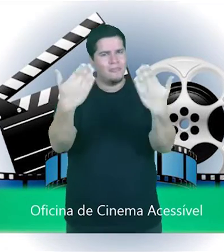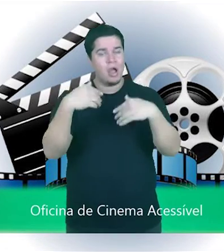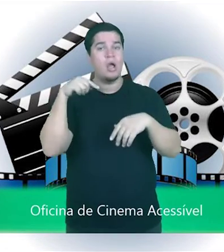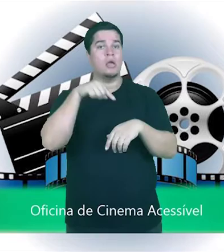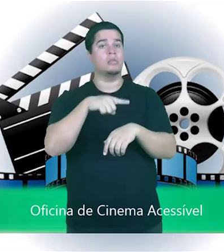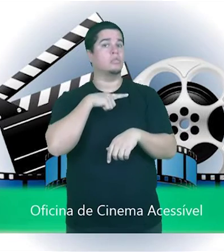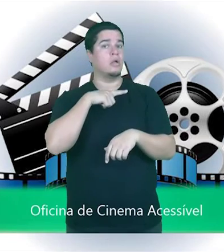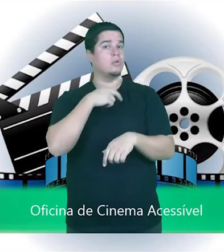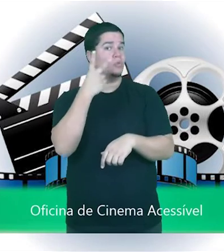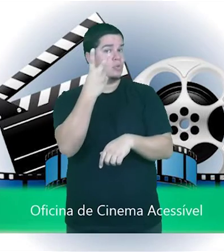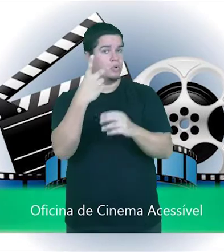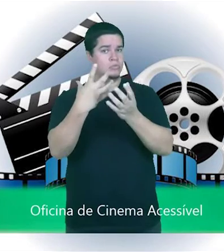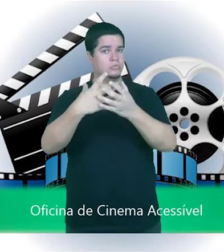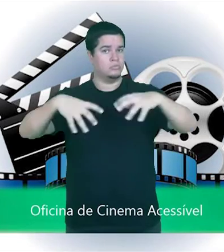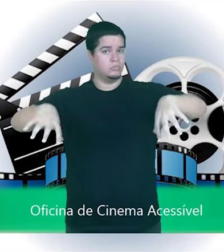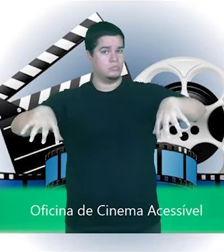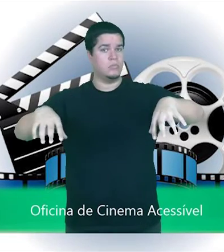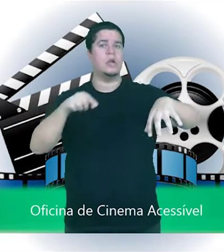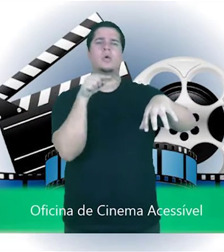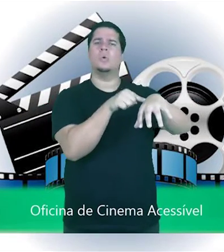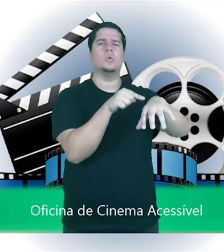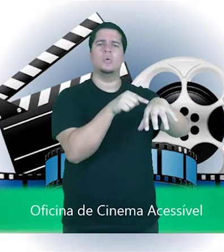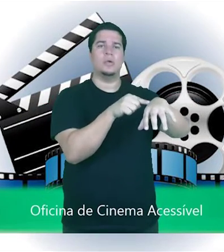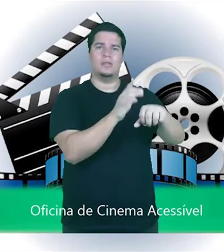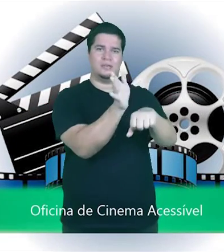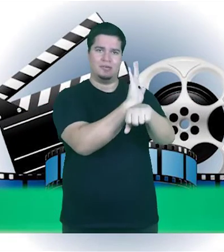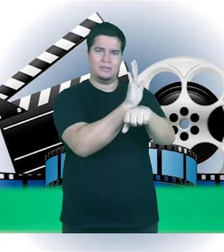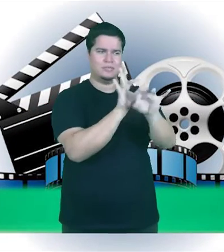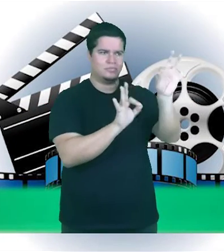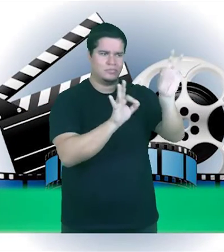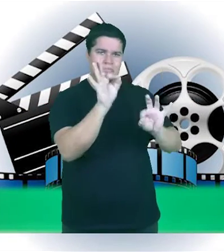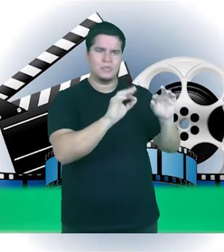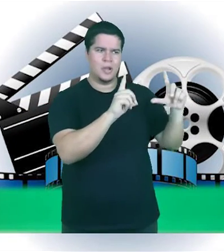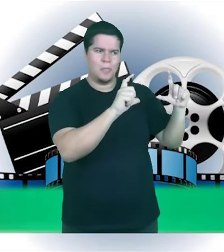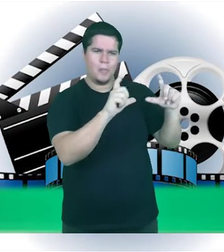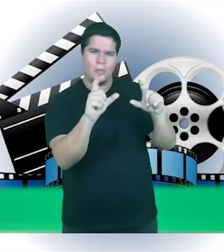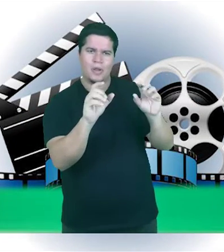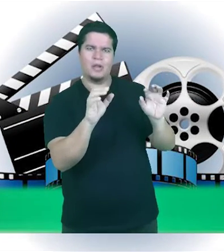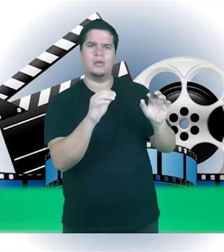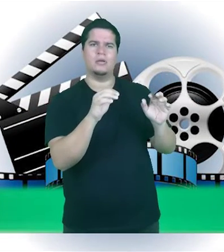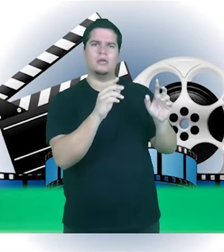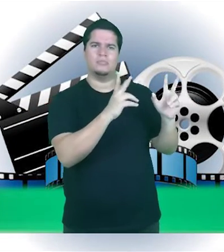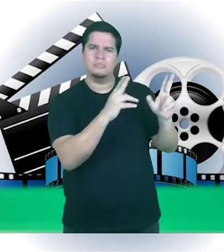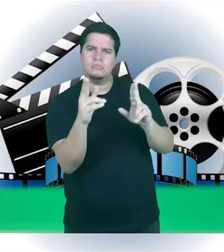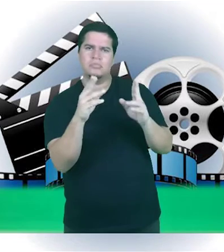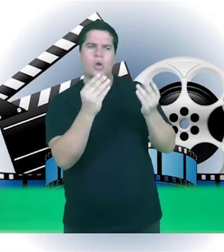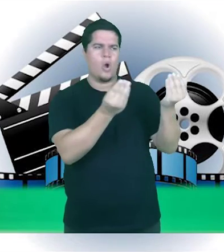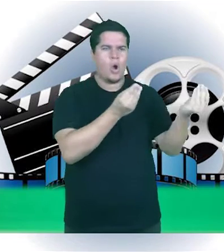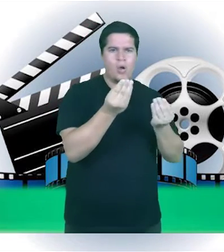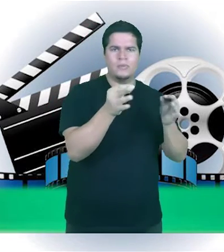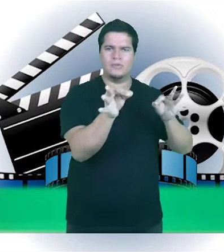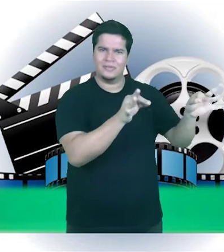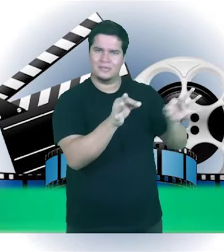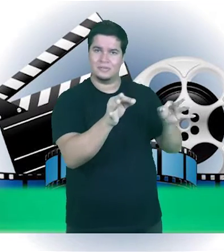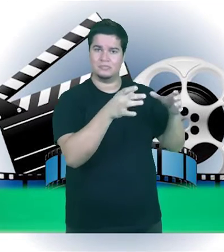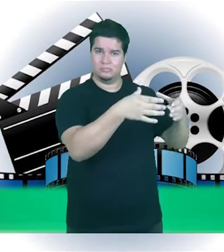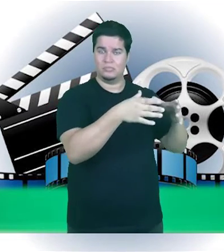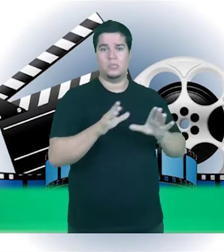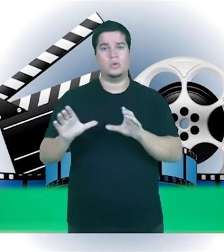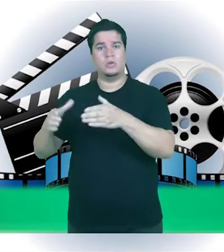Aos interessados, teremos dois módulos. Um técnico, em que os participantes terão noções de roteiro, gravação de imagem e